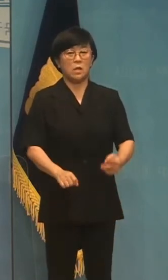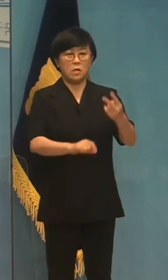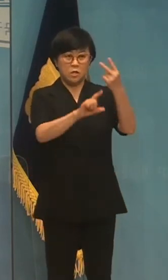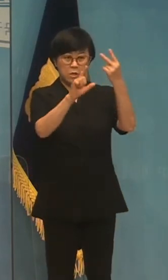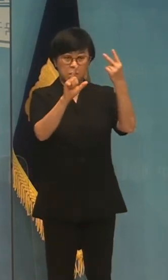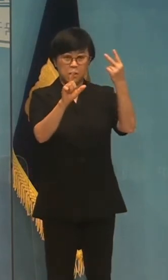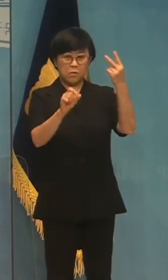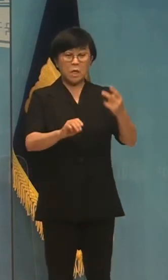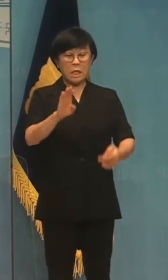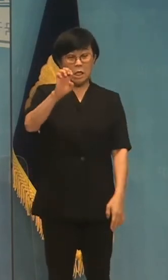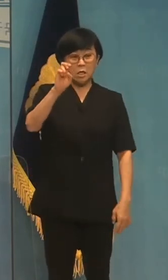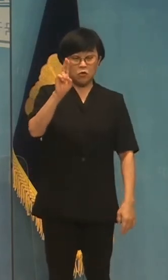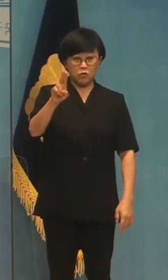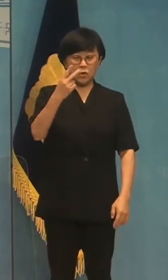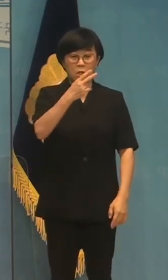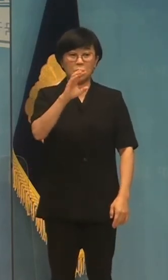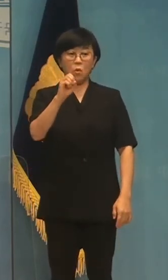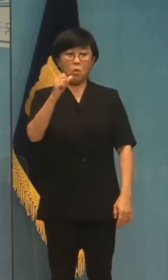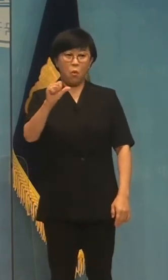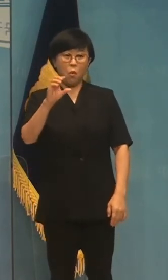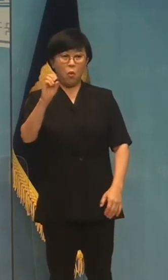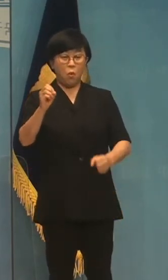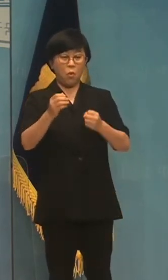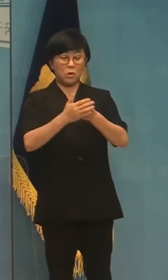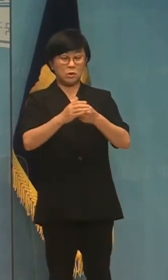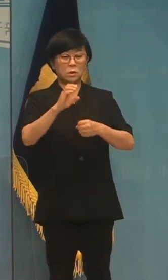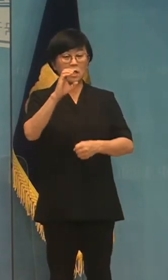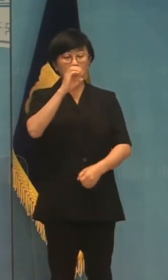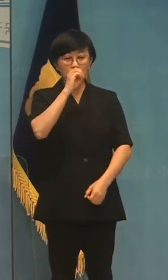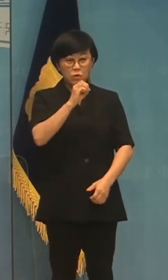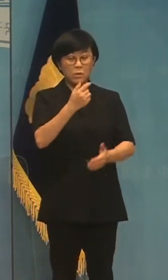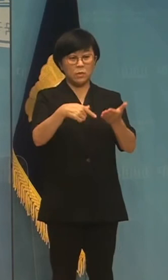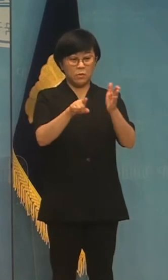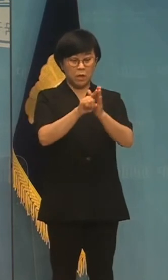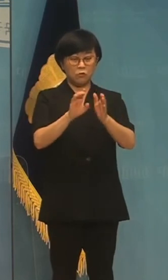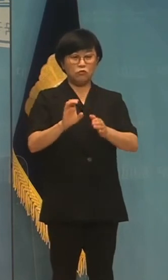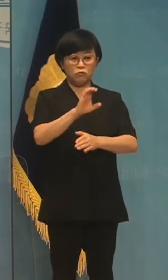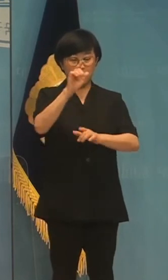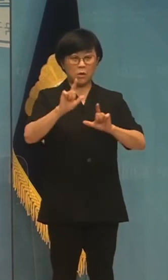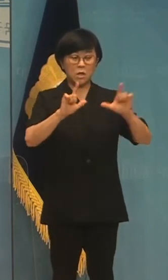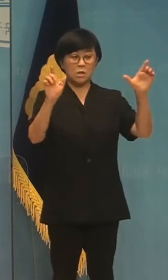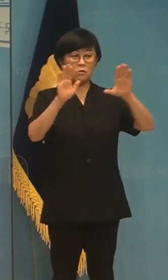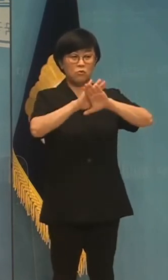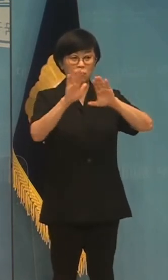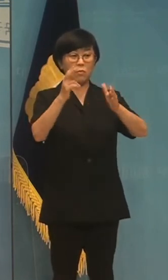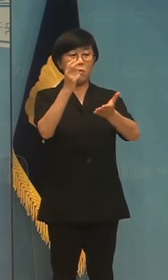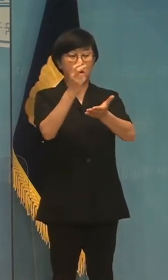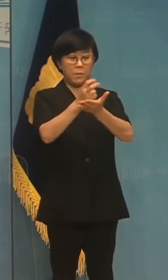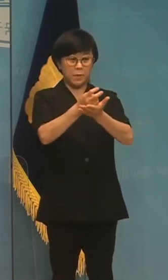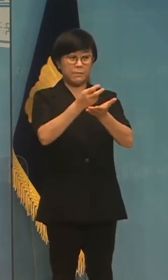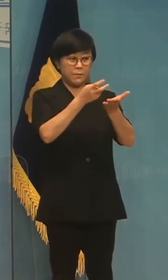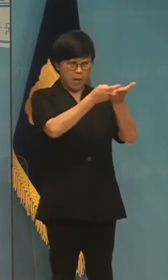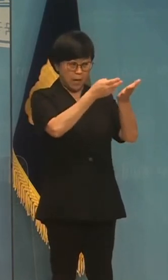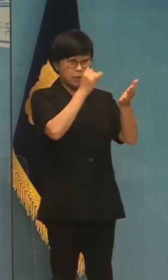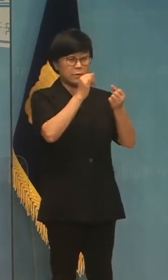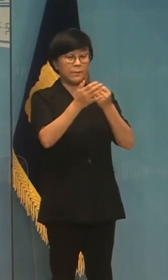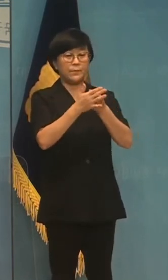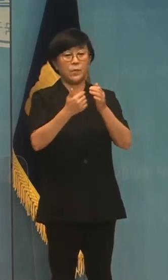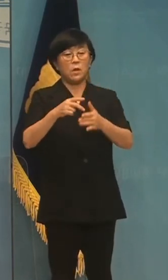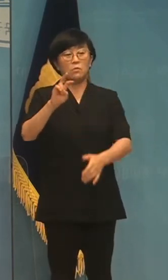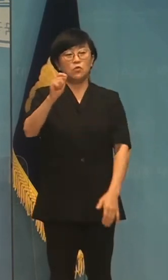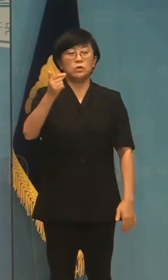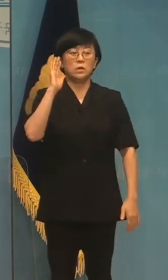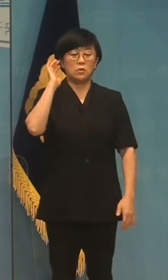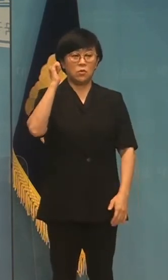이후는 2050년 탄소중립을 위한 유럽기후법을 입법했습니다. 문재인 대통령이